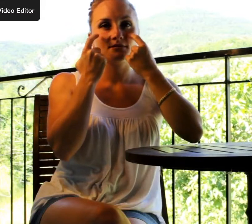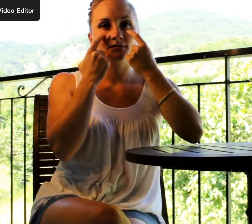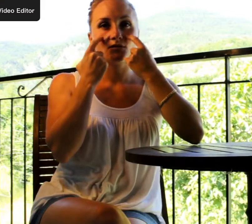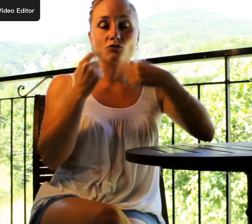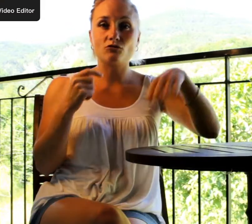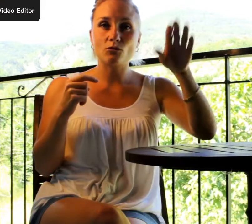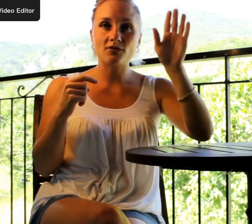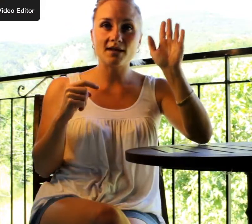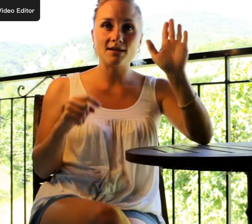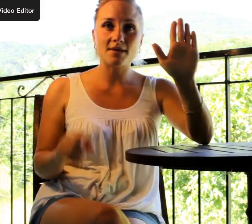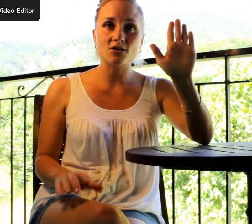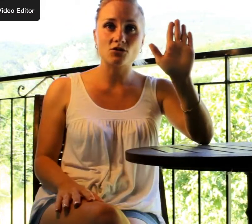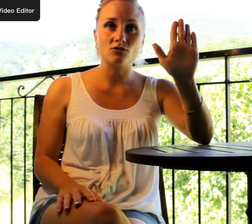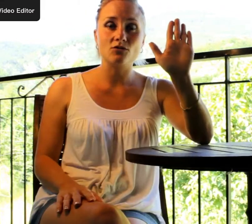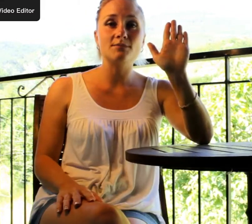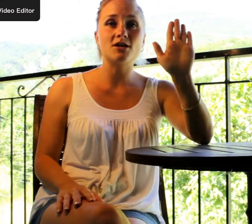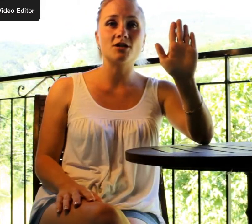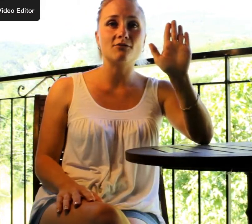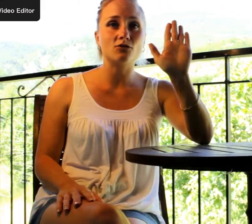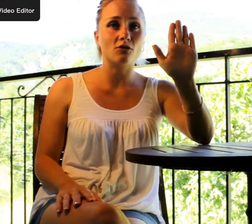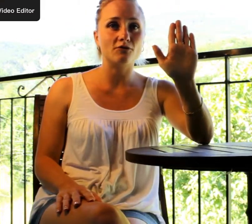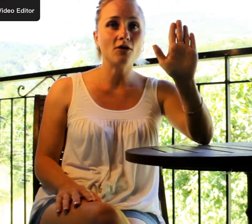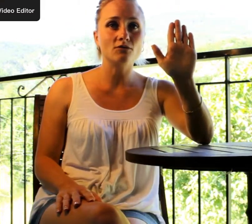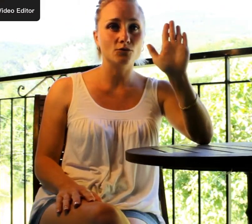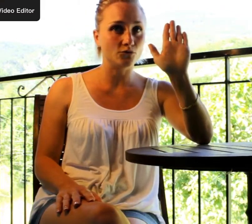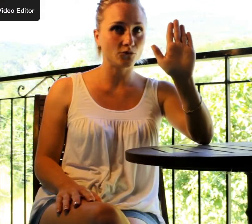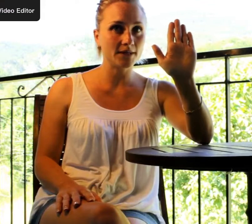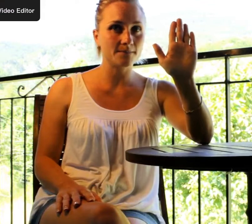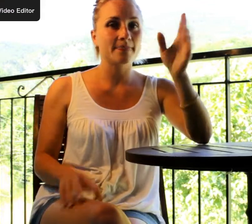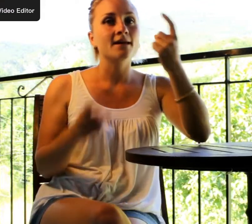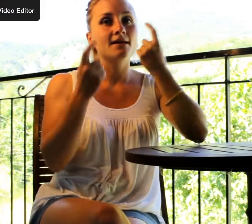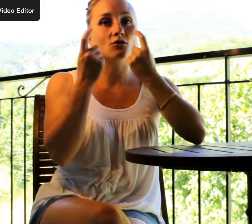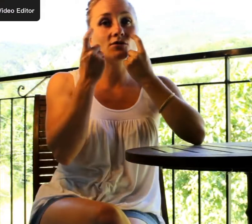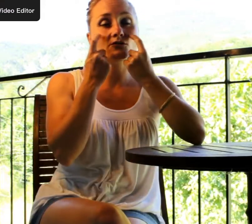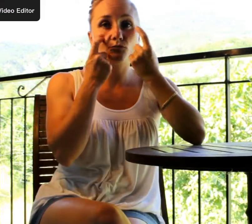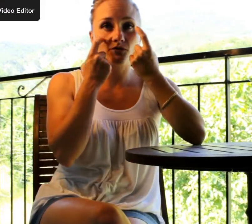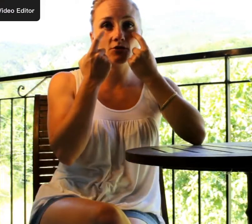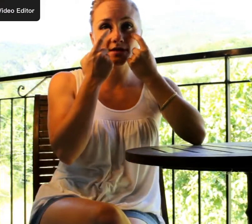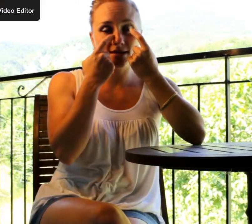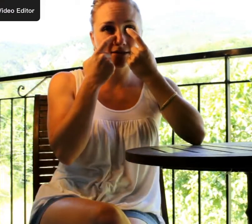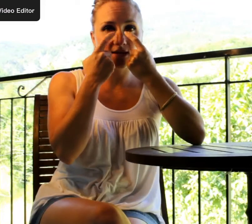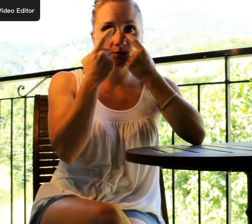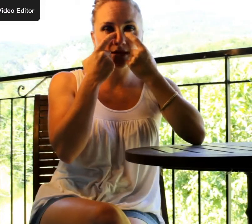Donc, vous montrez l'image de l'image à votre enfant, du fruit et ensuite vous pouvez le signer avec lui